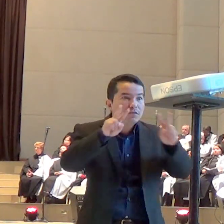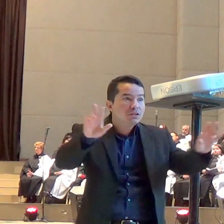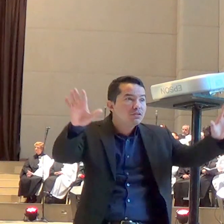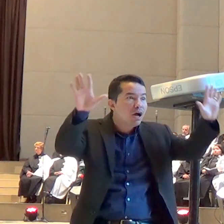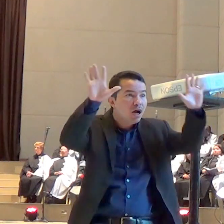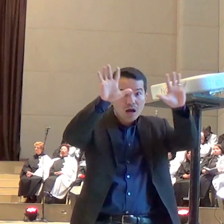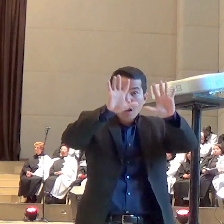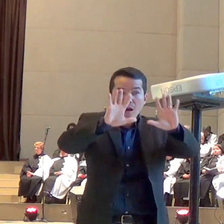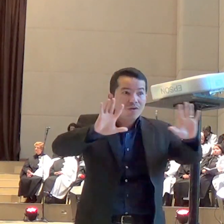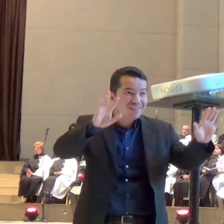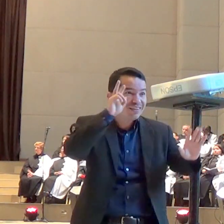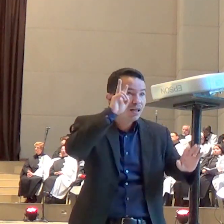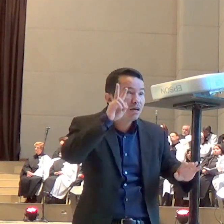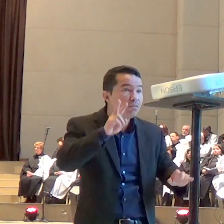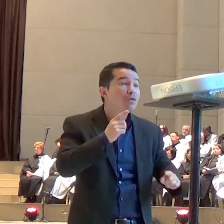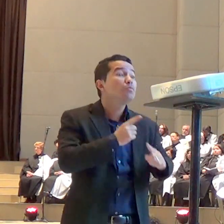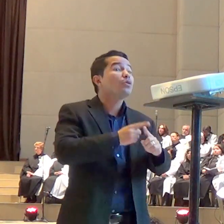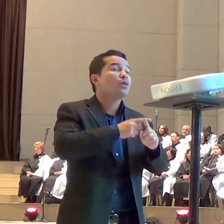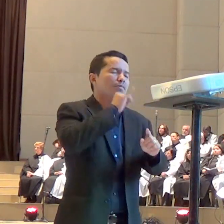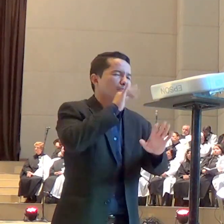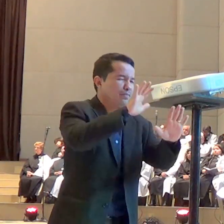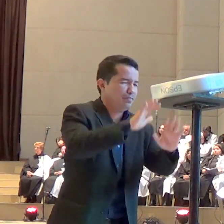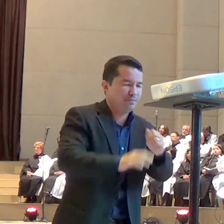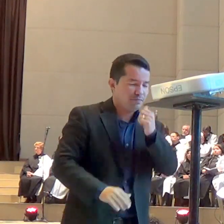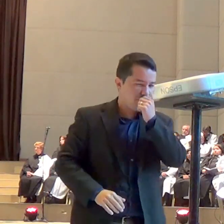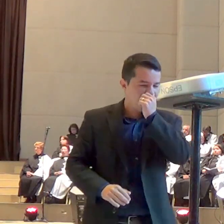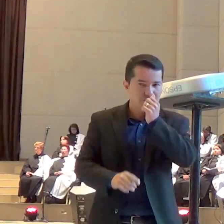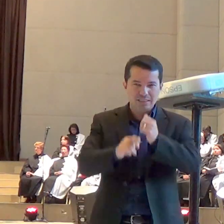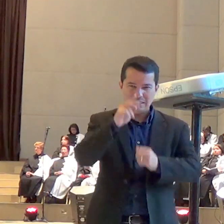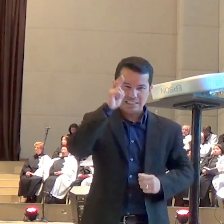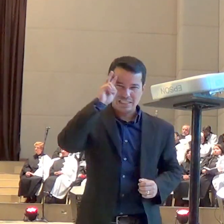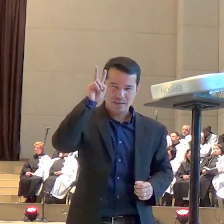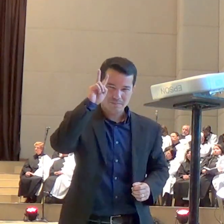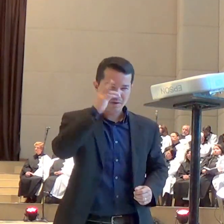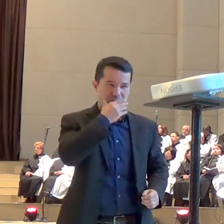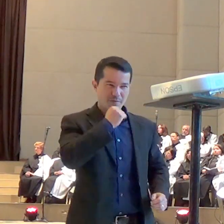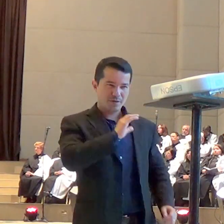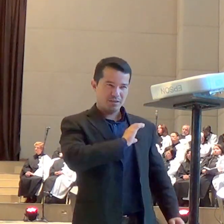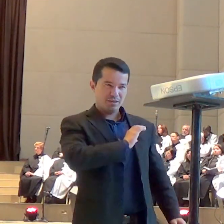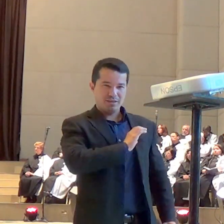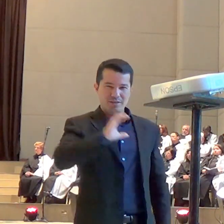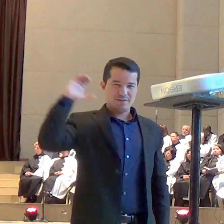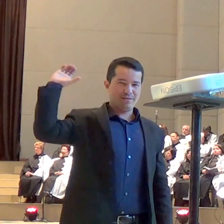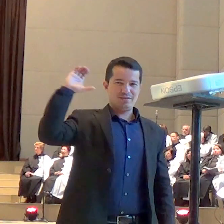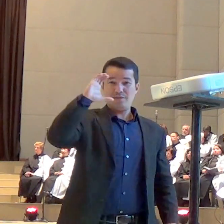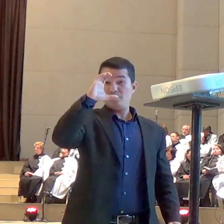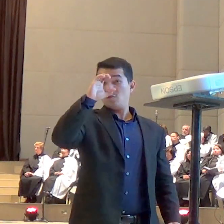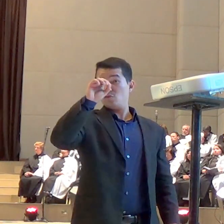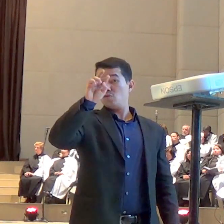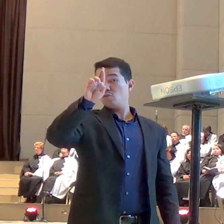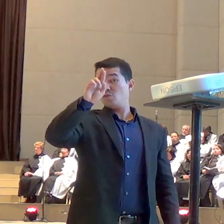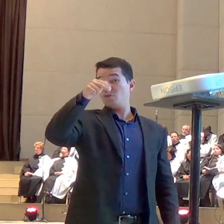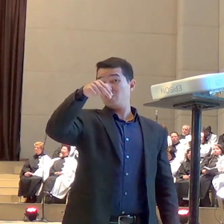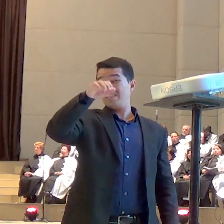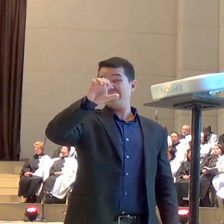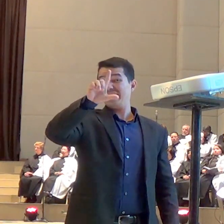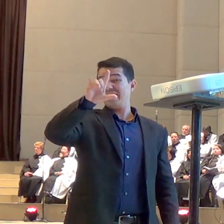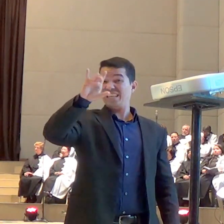a visão. Por exemplo, no caso de Cornélio, que está lá em Atos, capítulo 10, o anjo apareceu